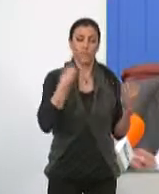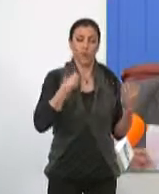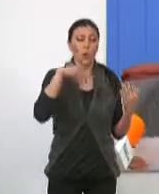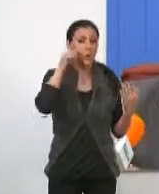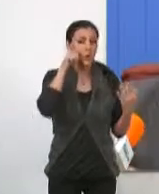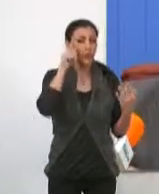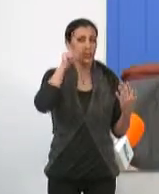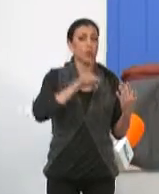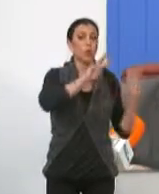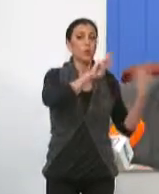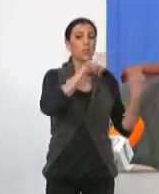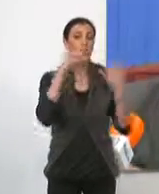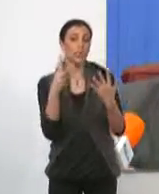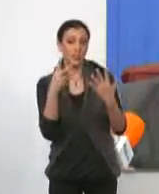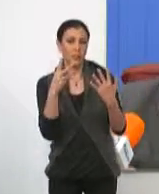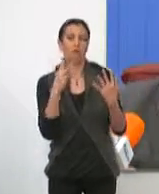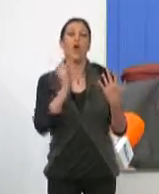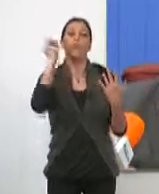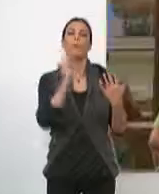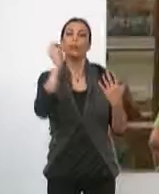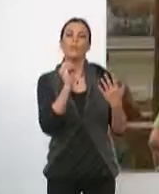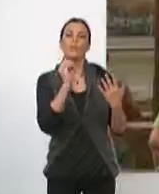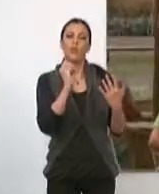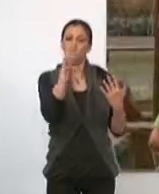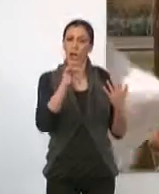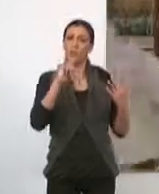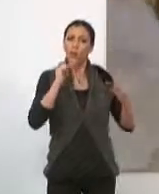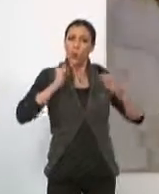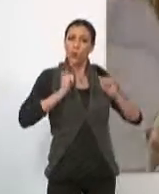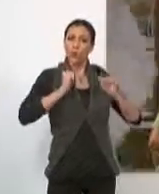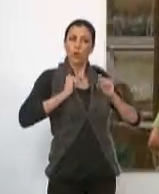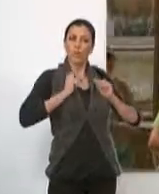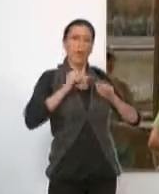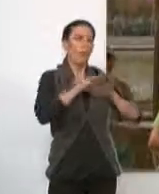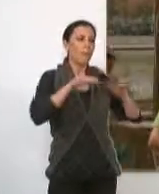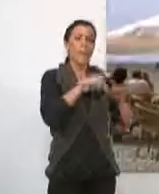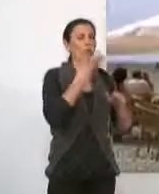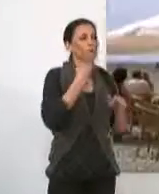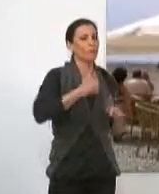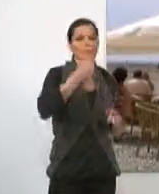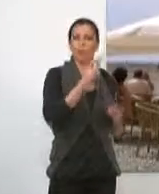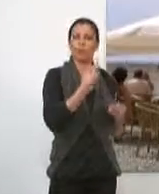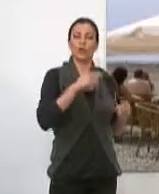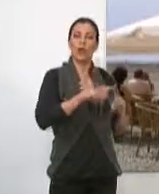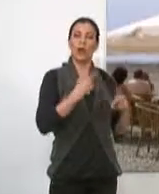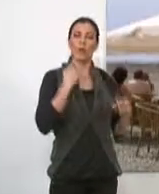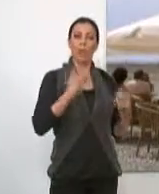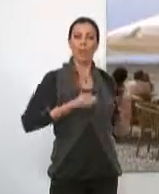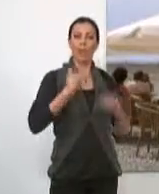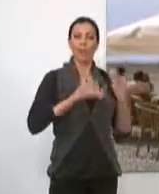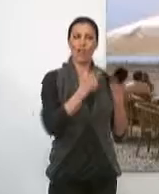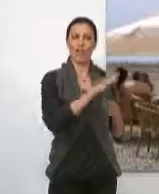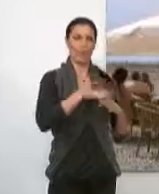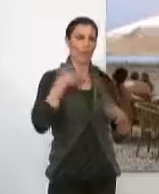de los turistas y el 87% de los excursionistas tiene la playa como motivación principal